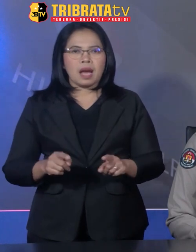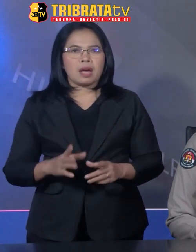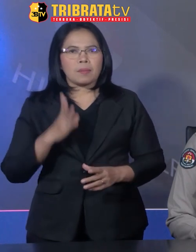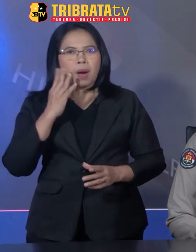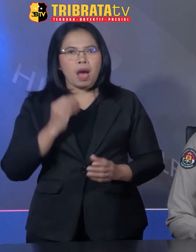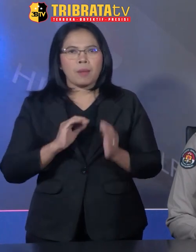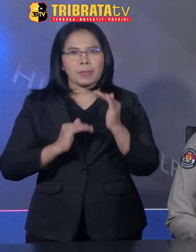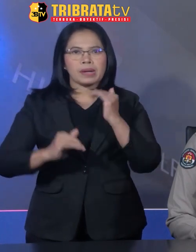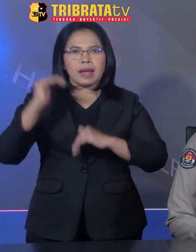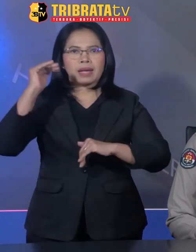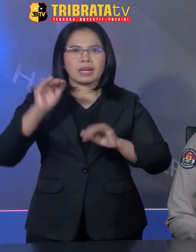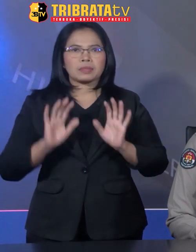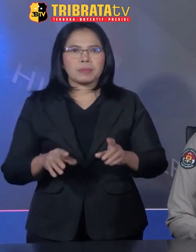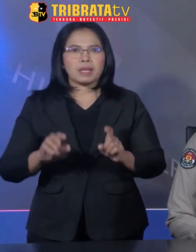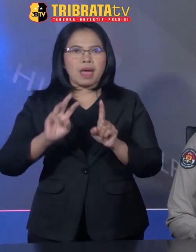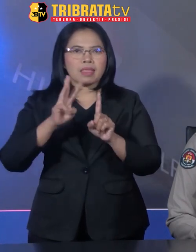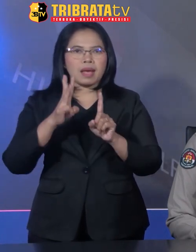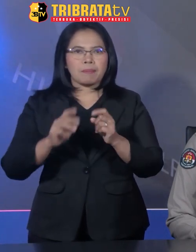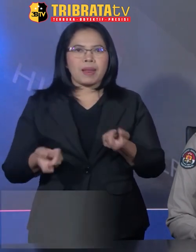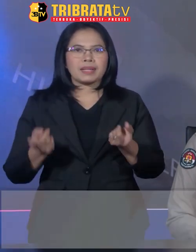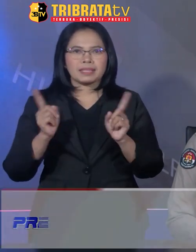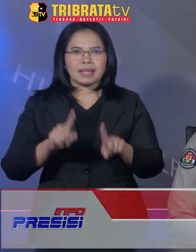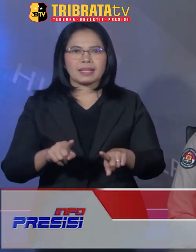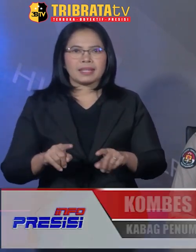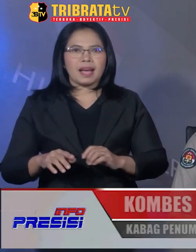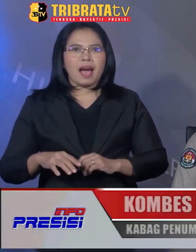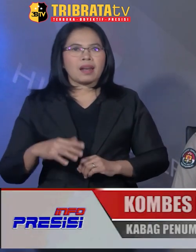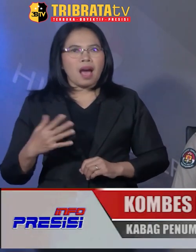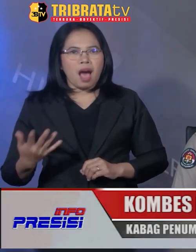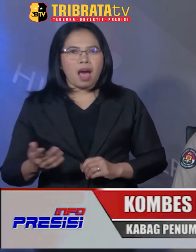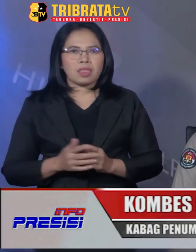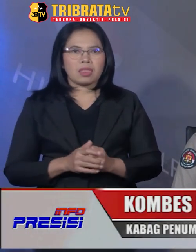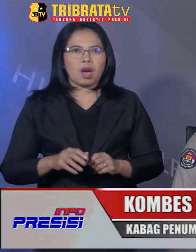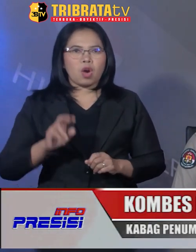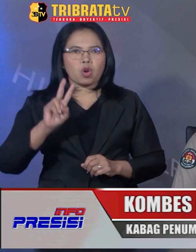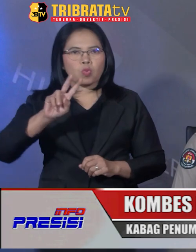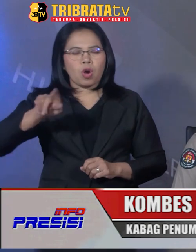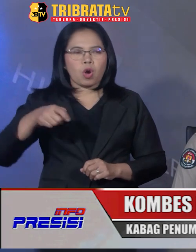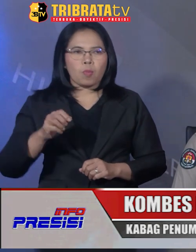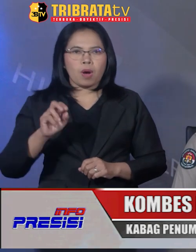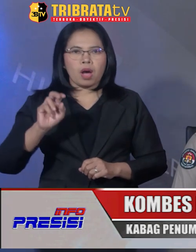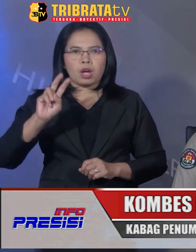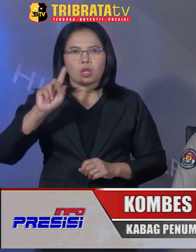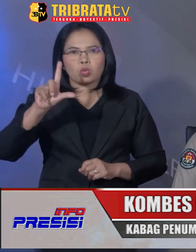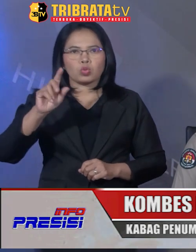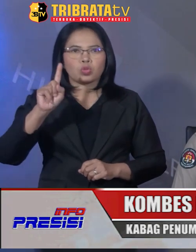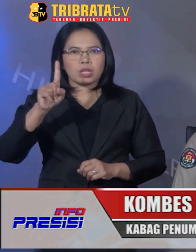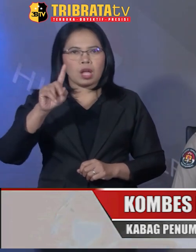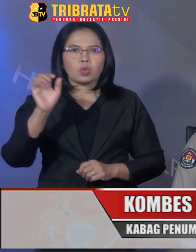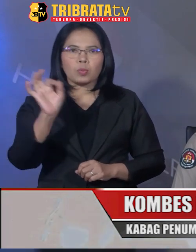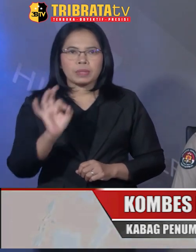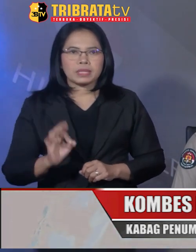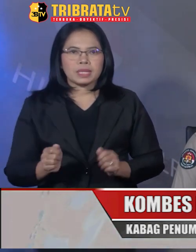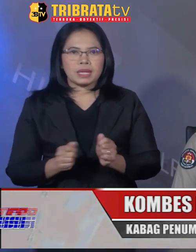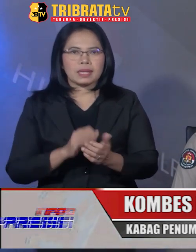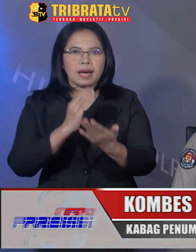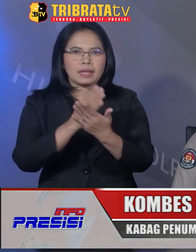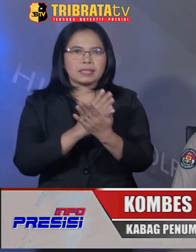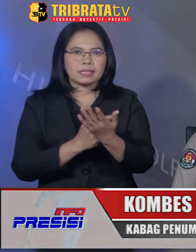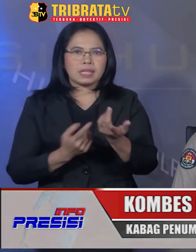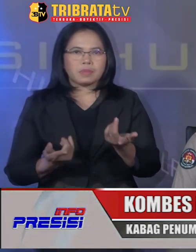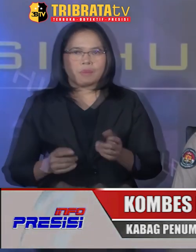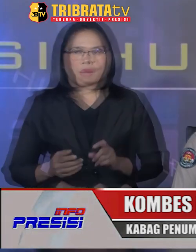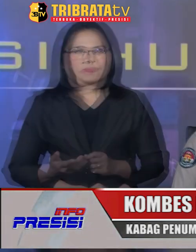mengalami kenaikan sebanyak 13 kejadian atau 2,71 persen dengan rincian